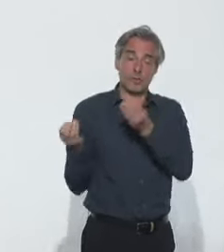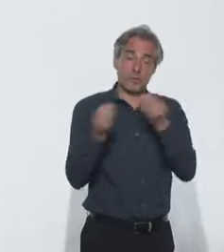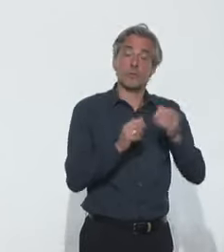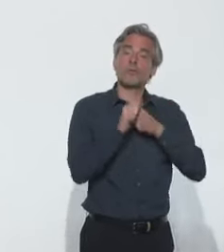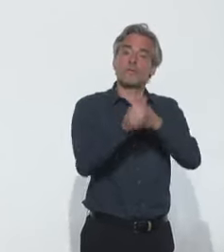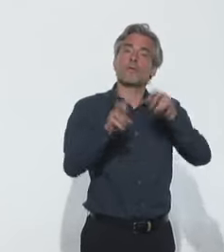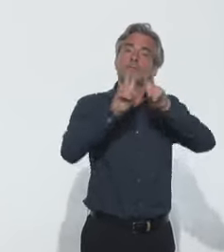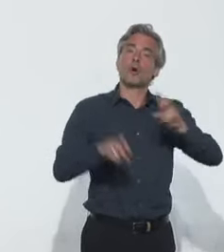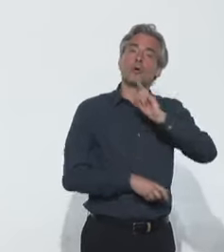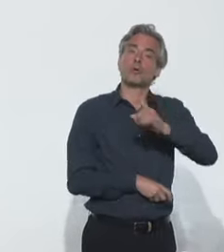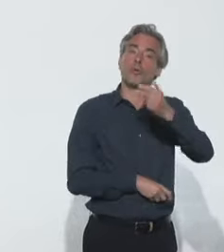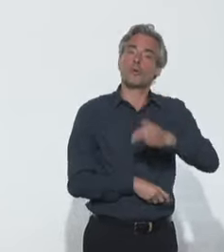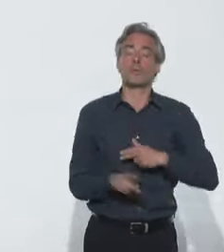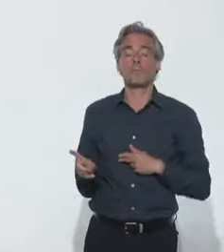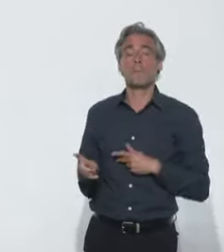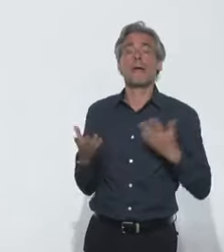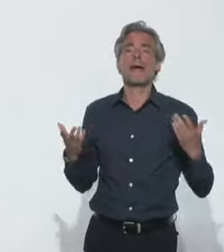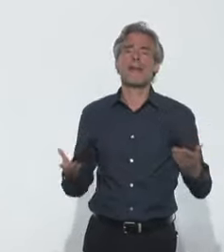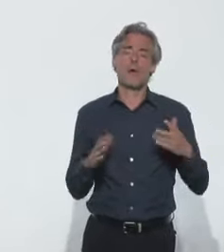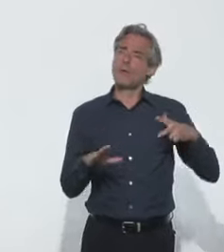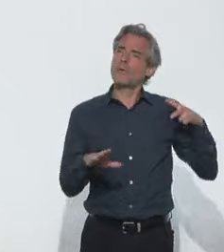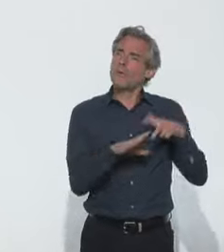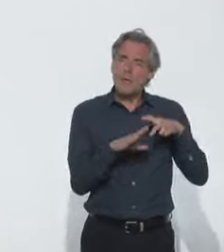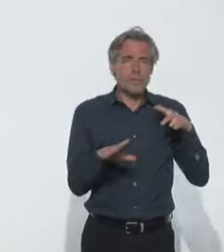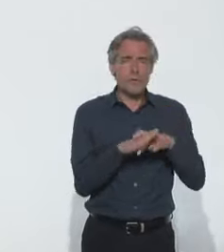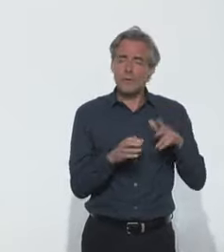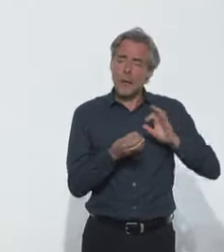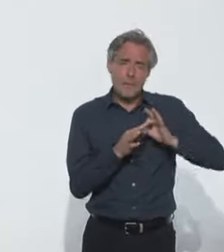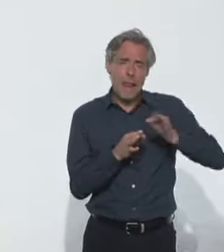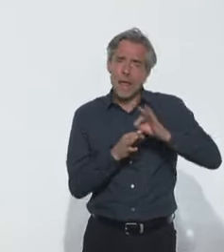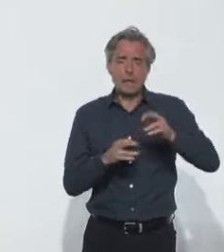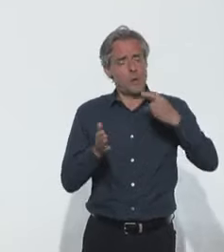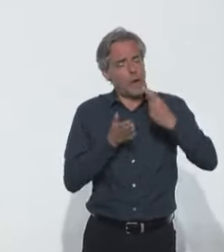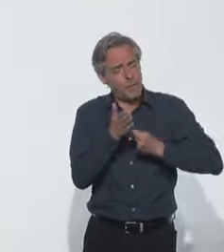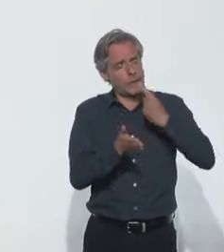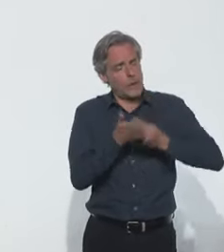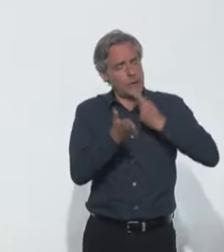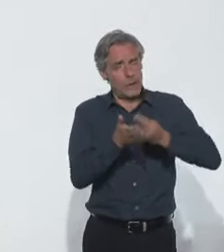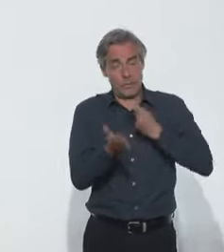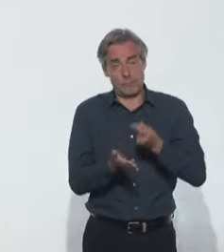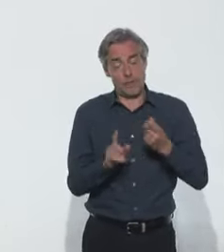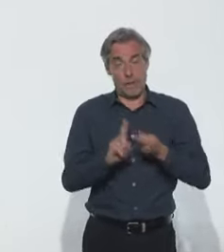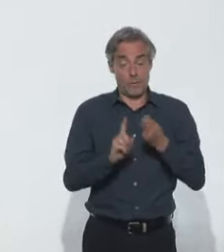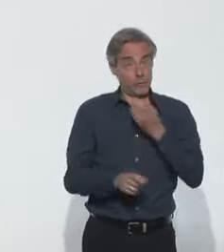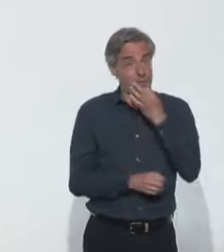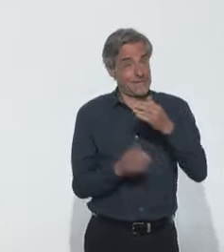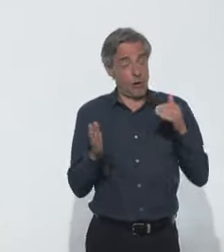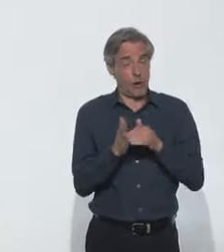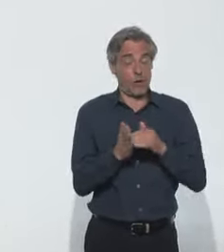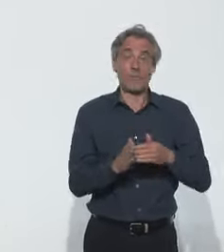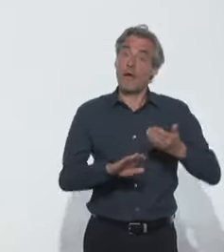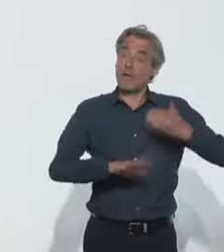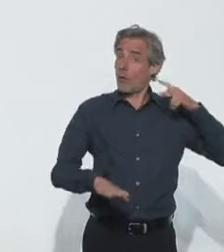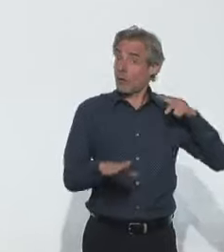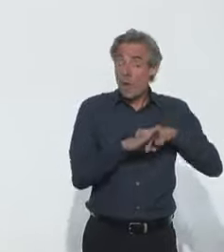ordonnance ? Alors, c'est quelque chose qu'on a dit depuis le début. Je pense que c'est important de le rappeler et c'est ce qu'on faisait